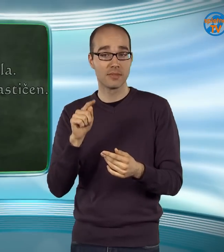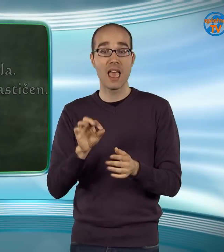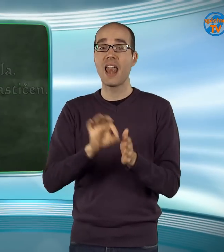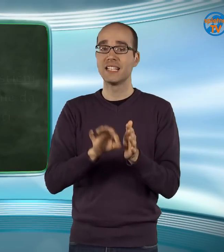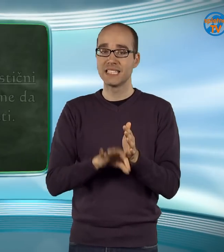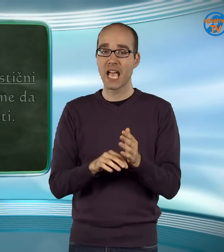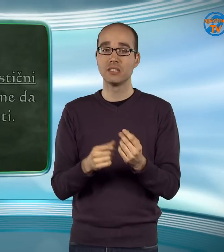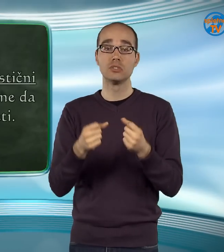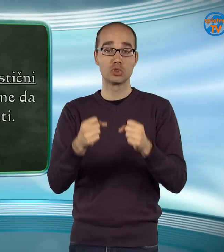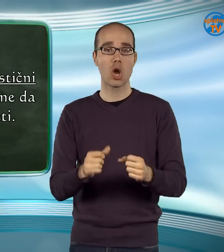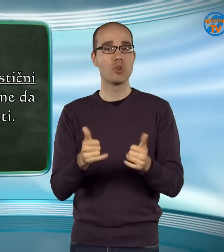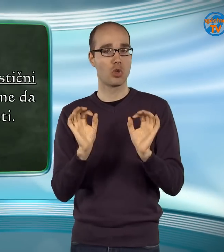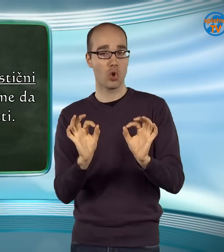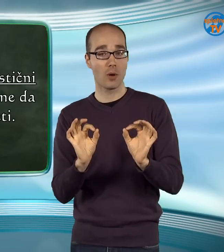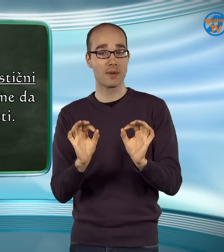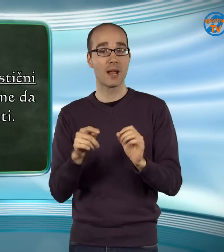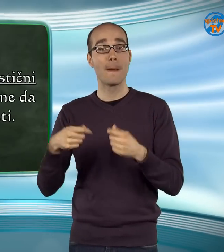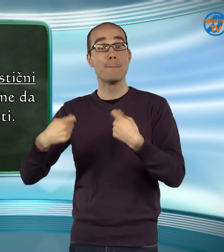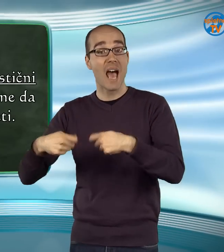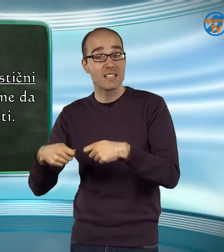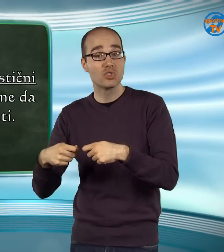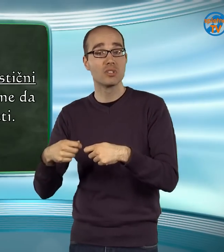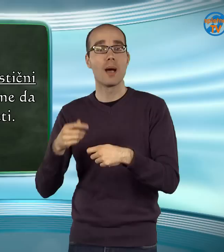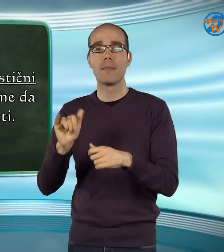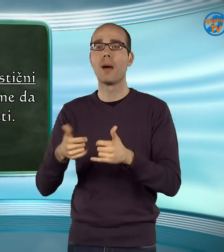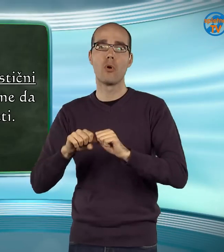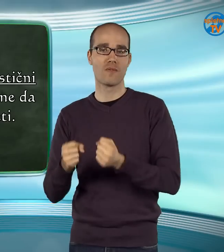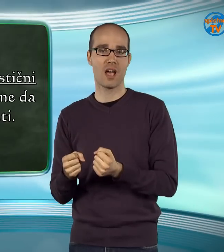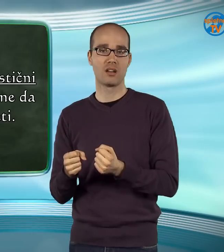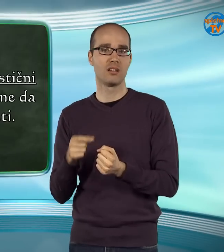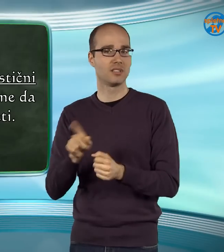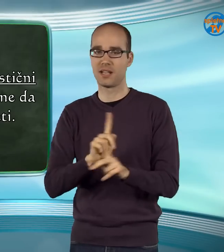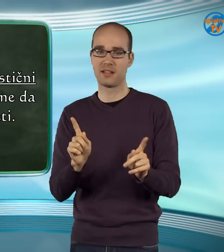Lesen iz tov je dober, plastični pa je pokvarjen in se ga ne da popraviti.